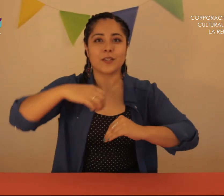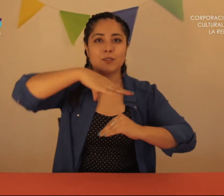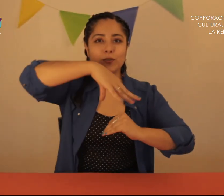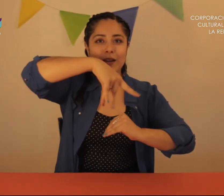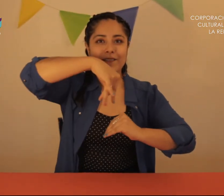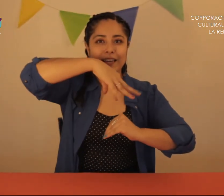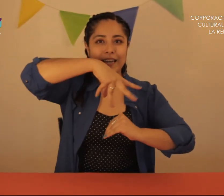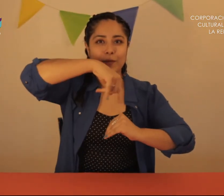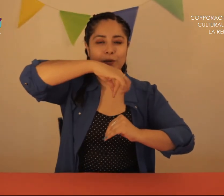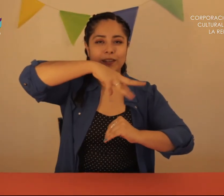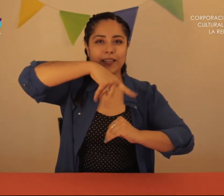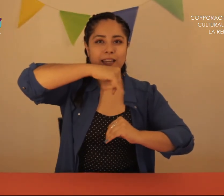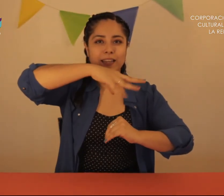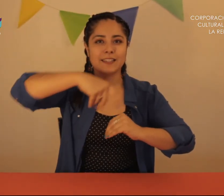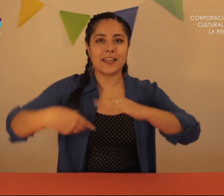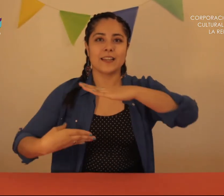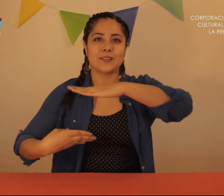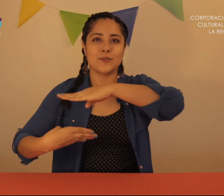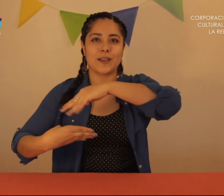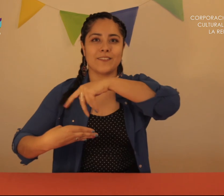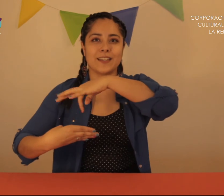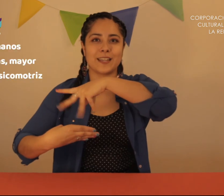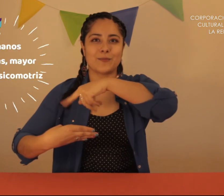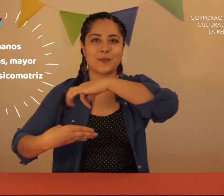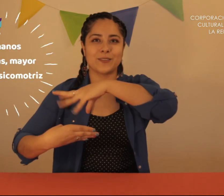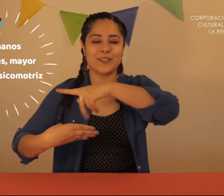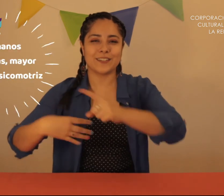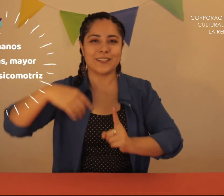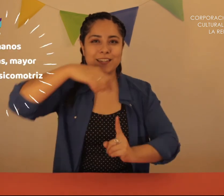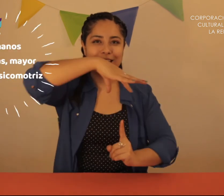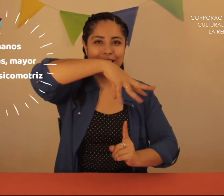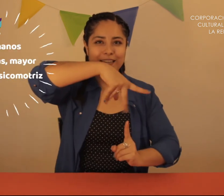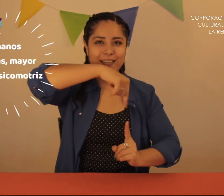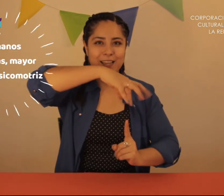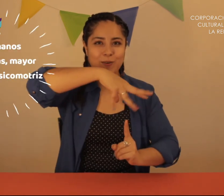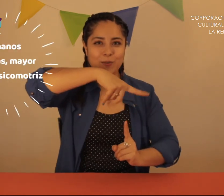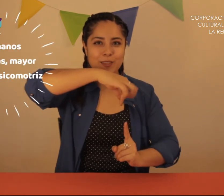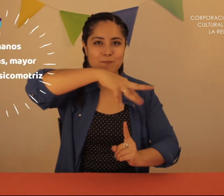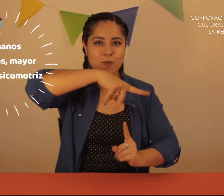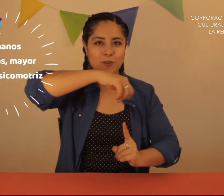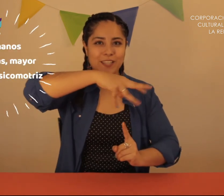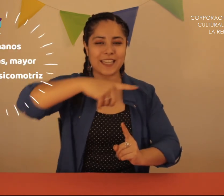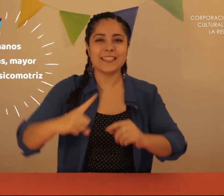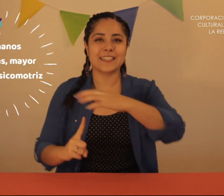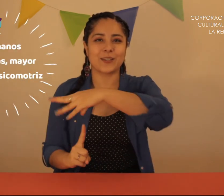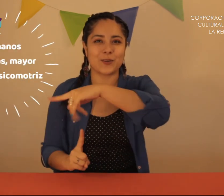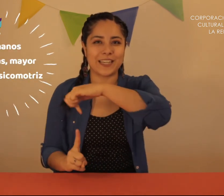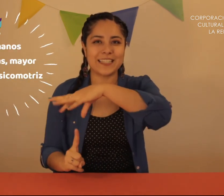Llueve en la montaña Llueve en el portón Niña, no te mojes Con el